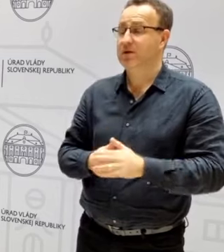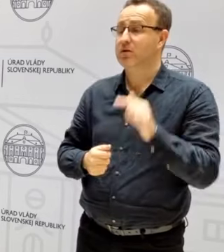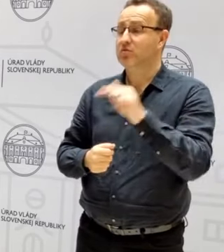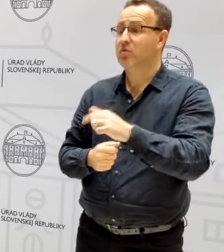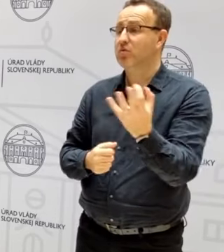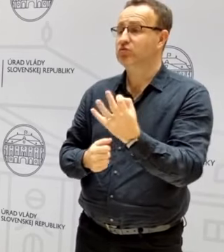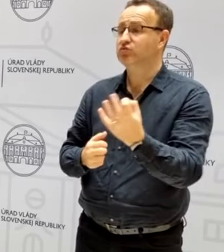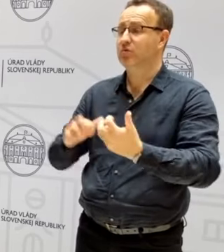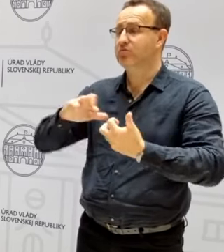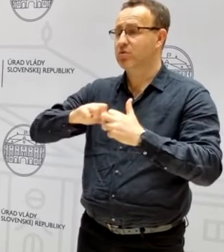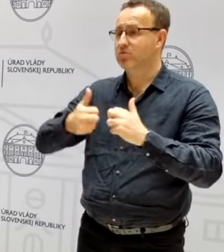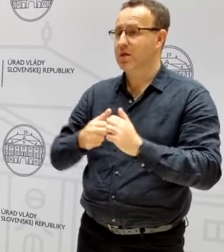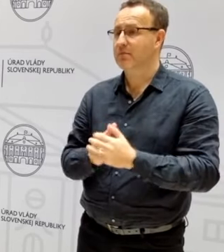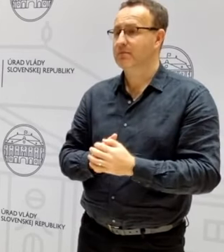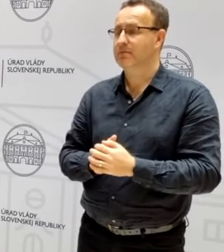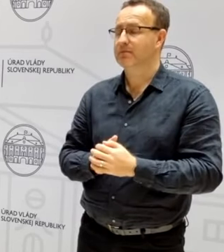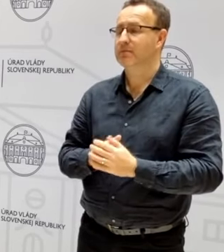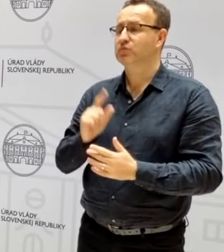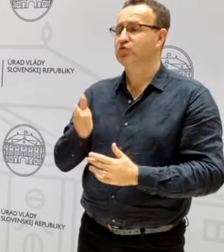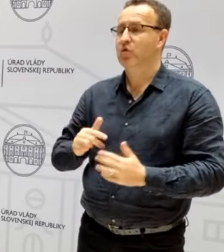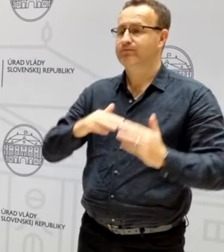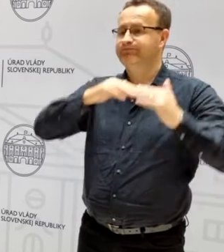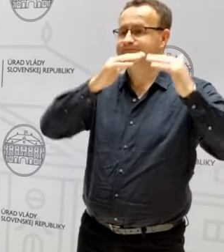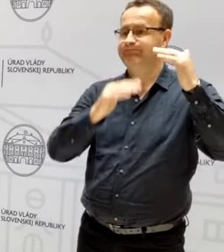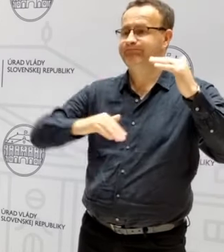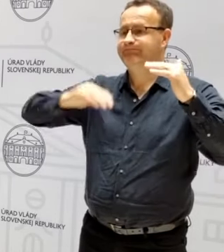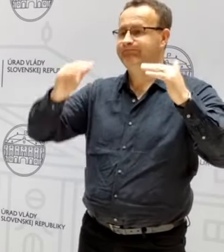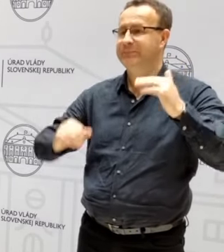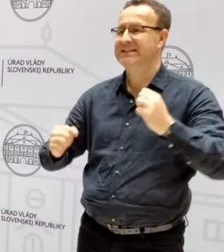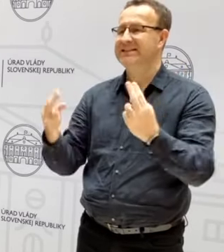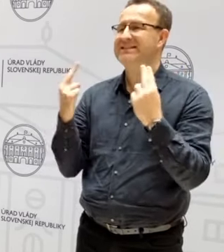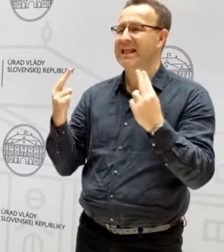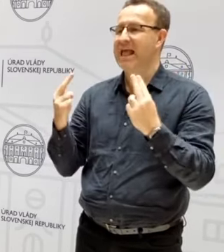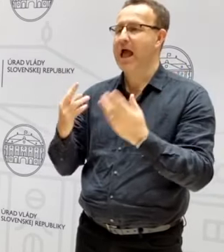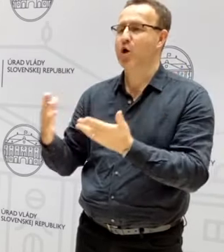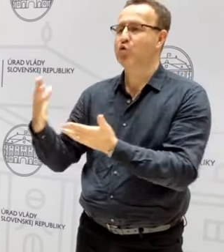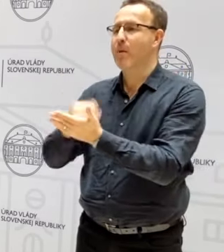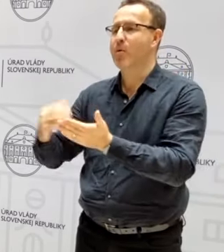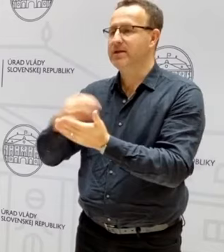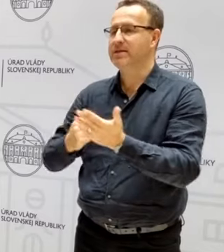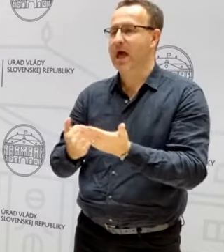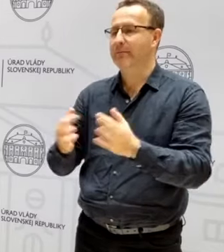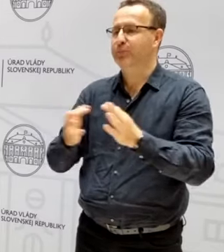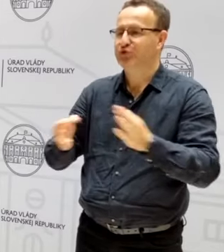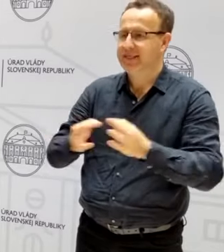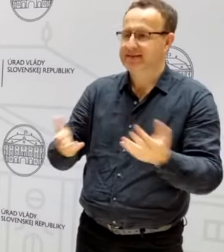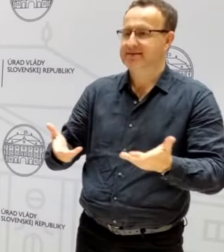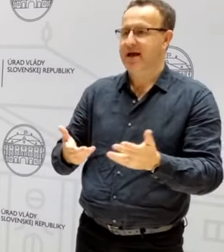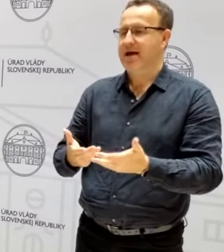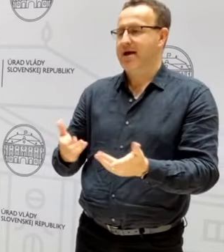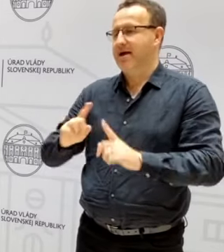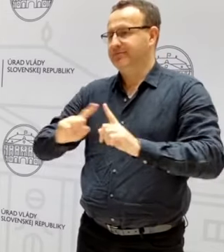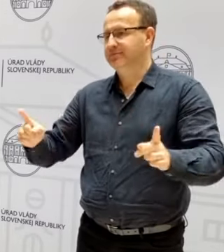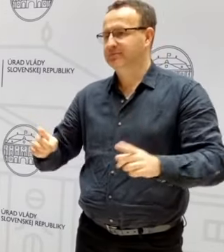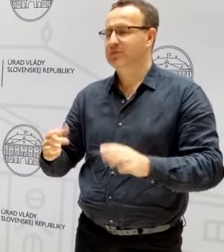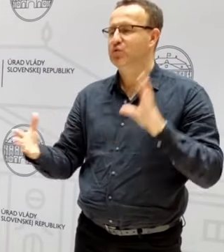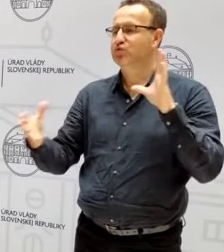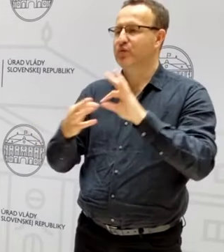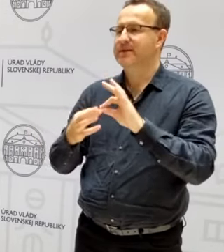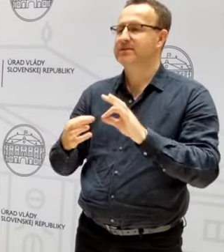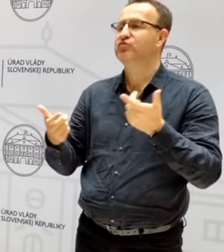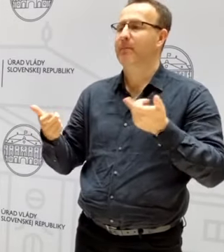problém, je, že kolišu nám ceny komodít. V súvisí to s tým, že zdražel